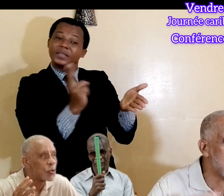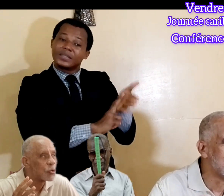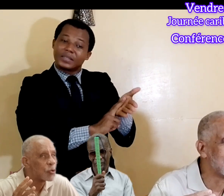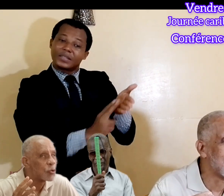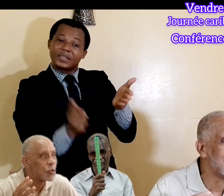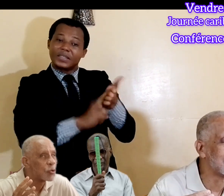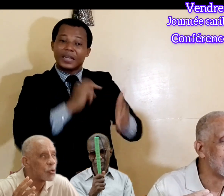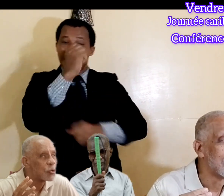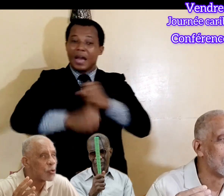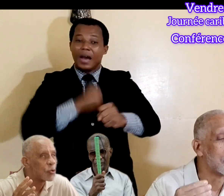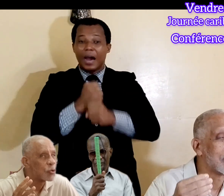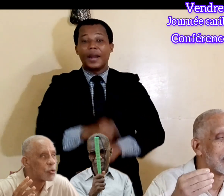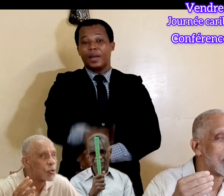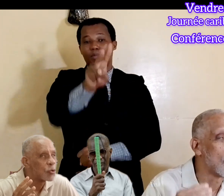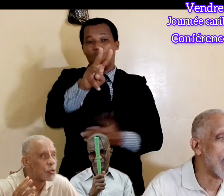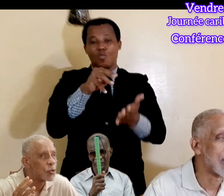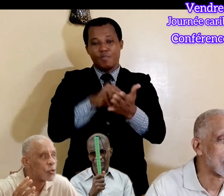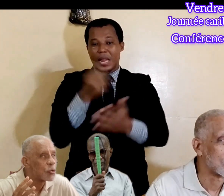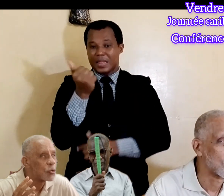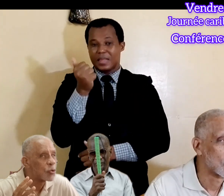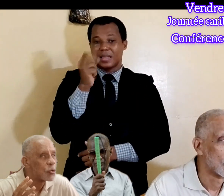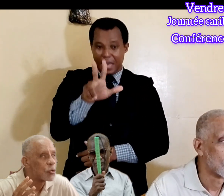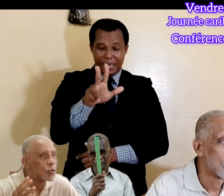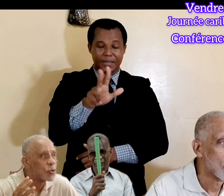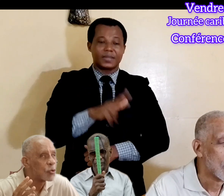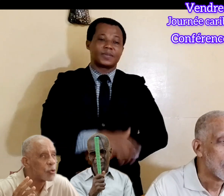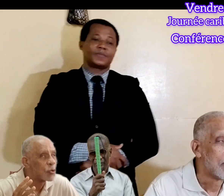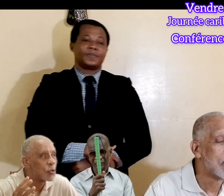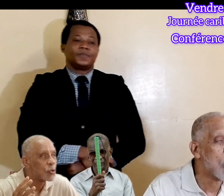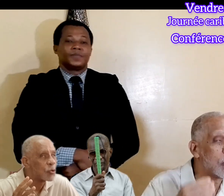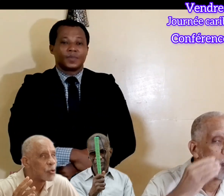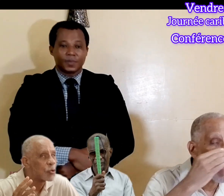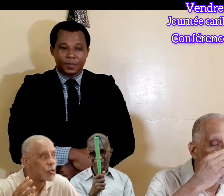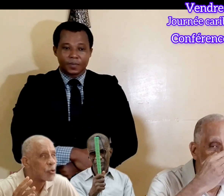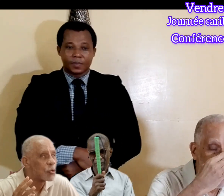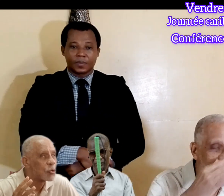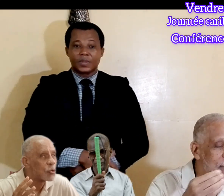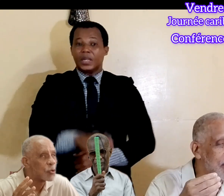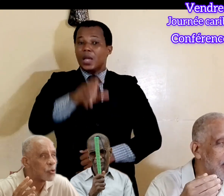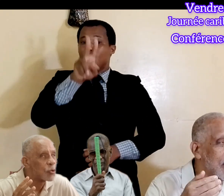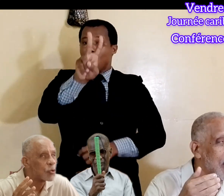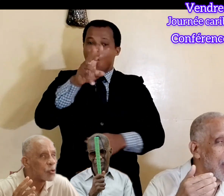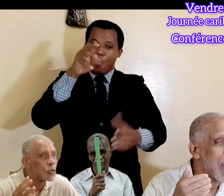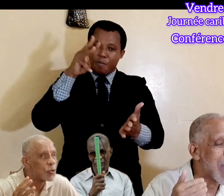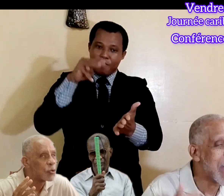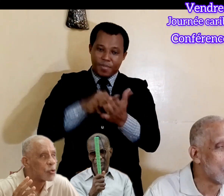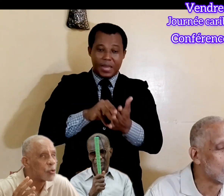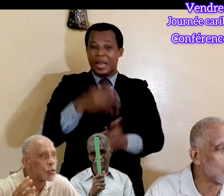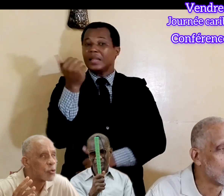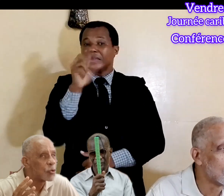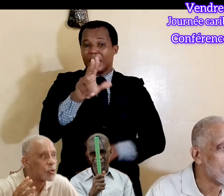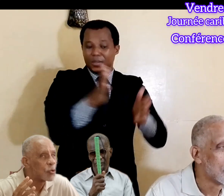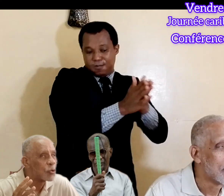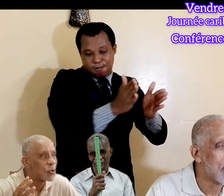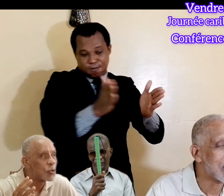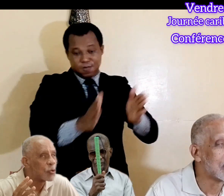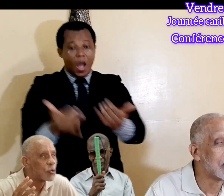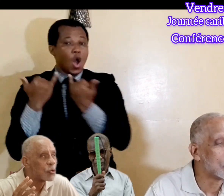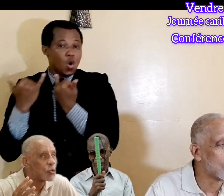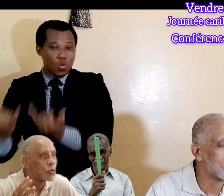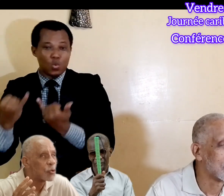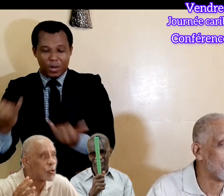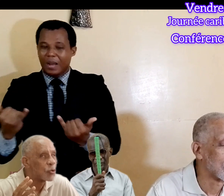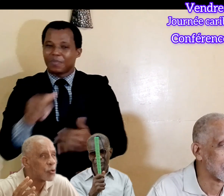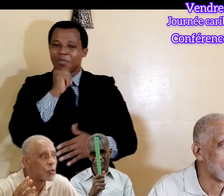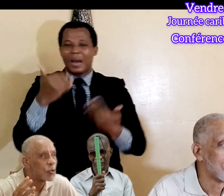en 2013, le traité de Marrakech. Mais de 2013, à nos jours, pas